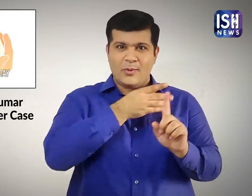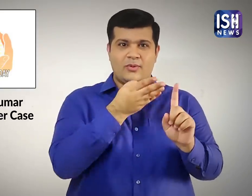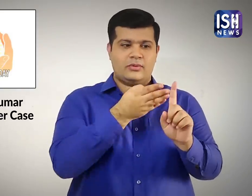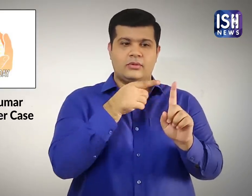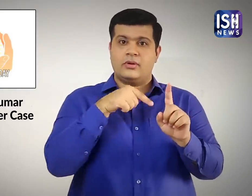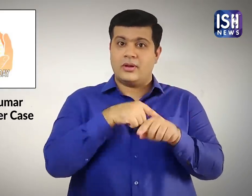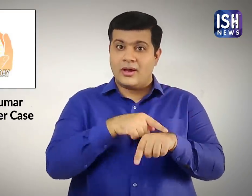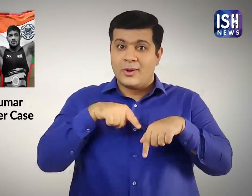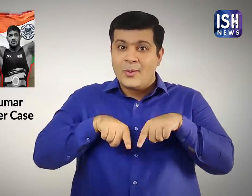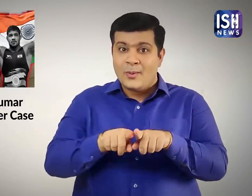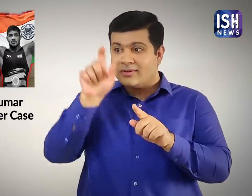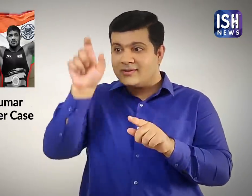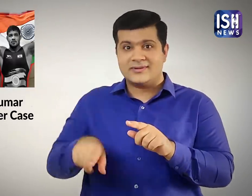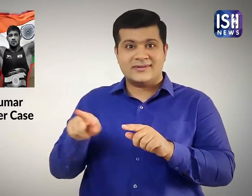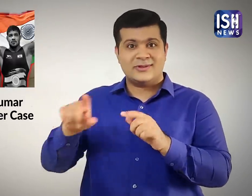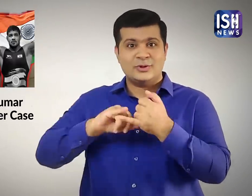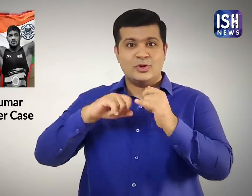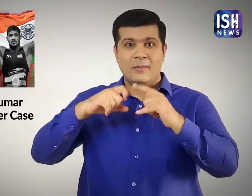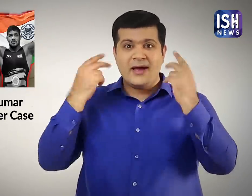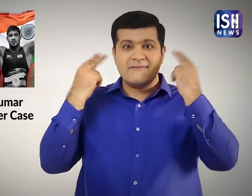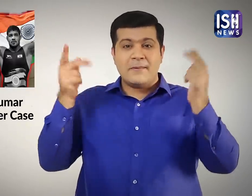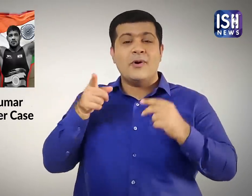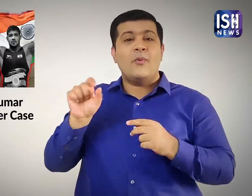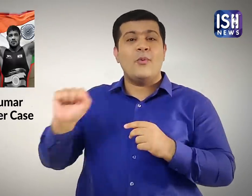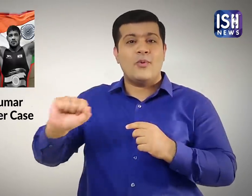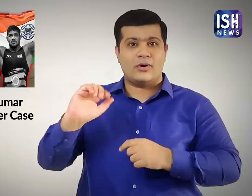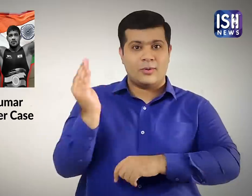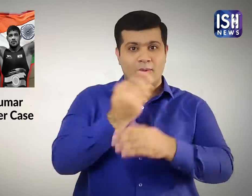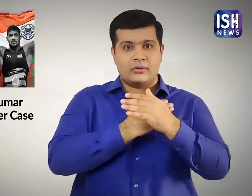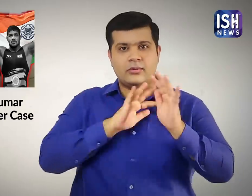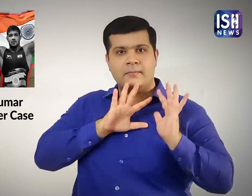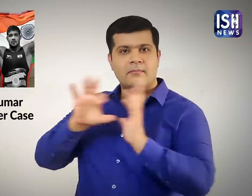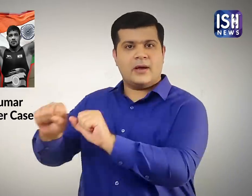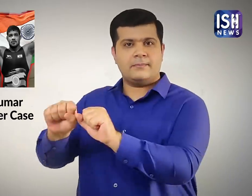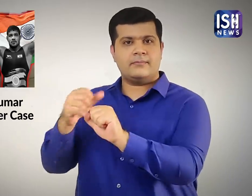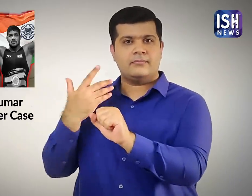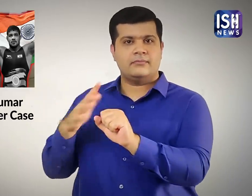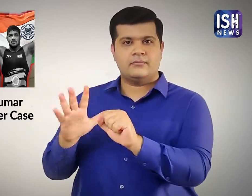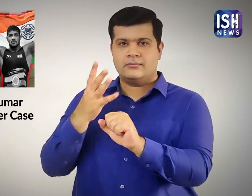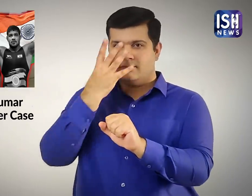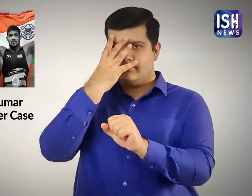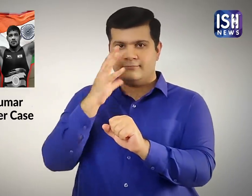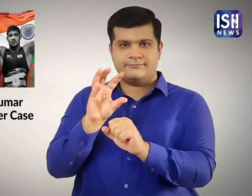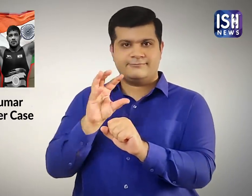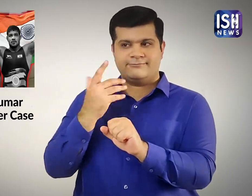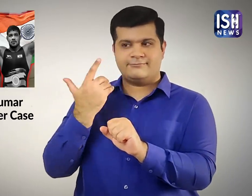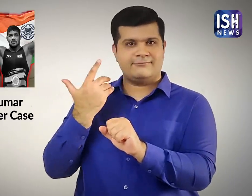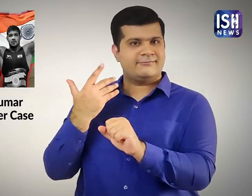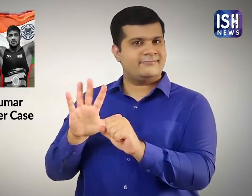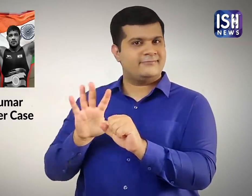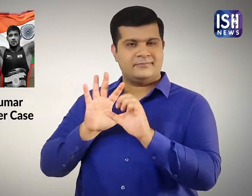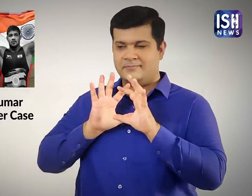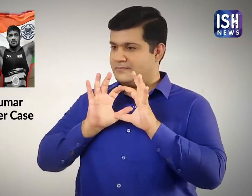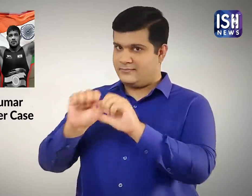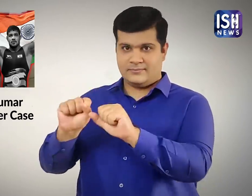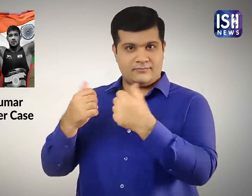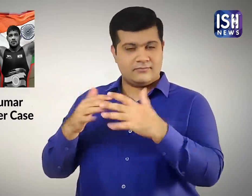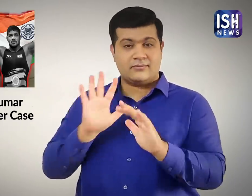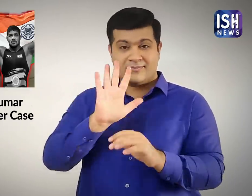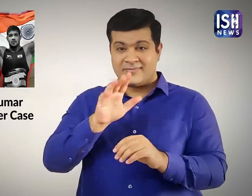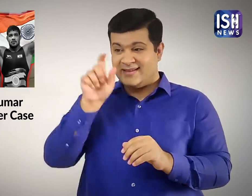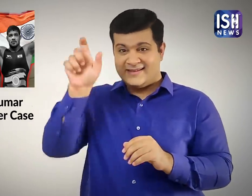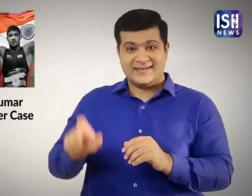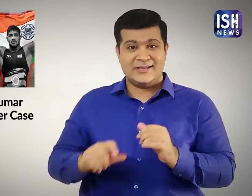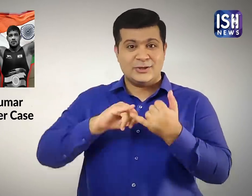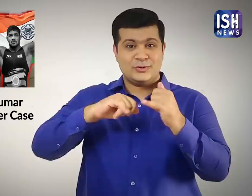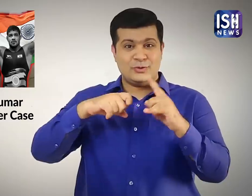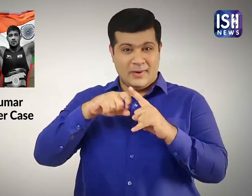गया।